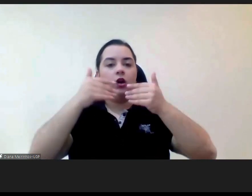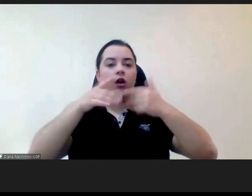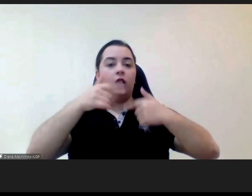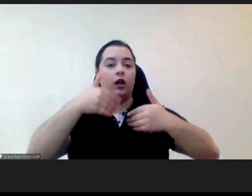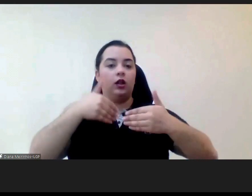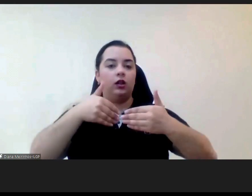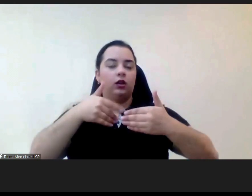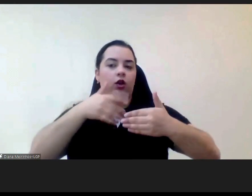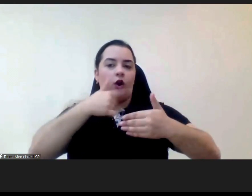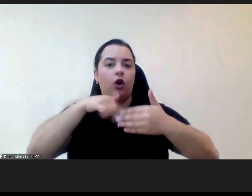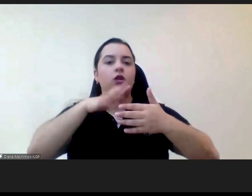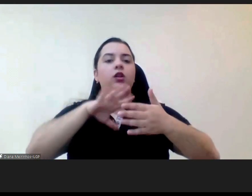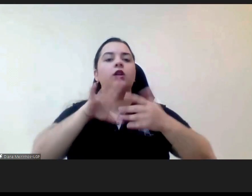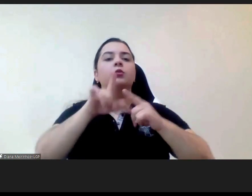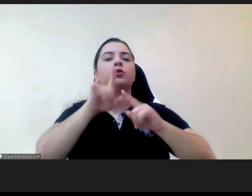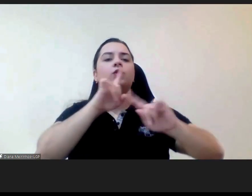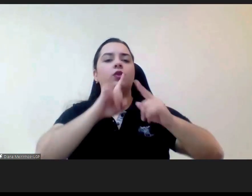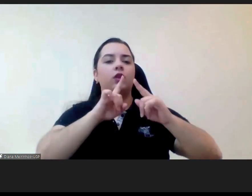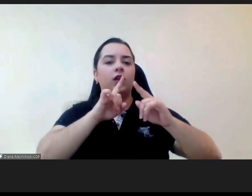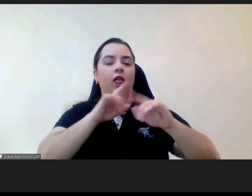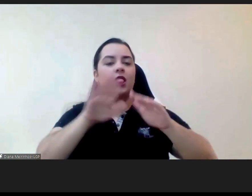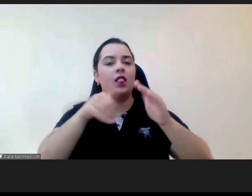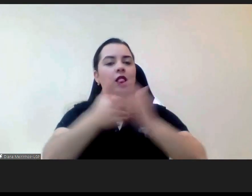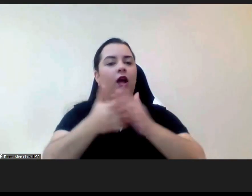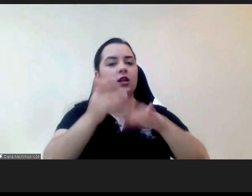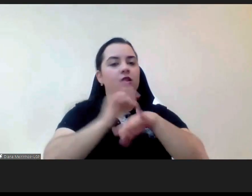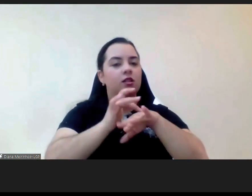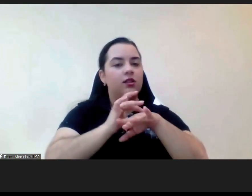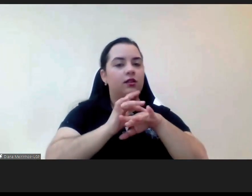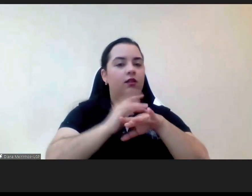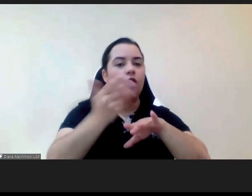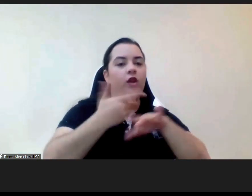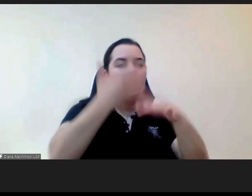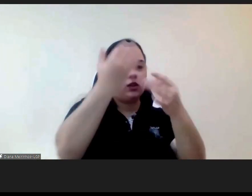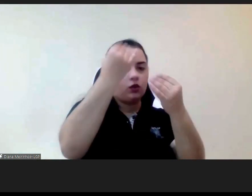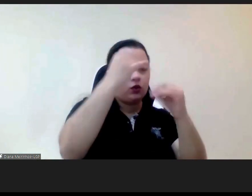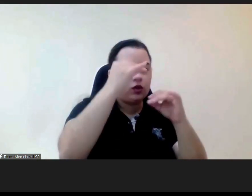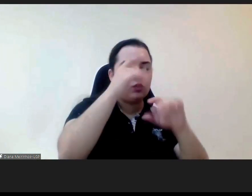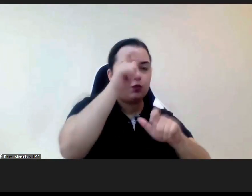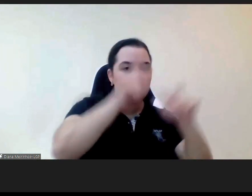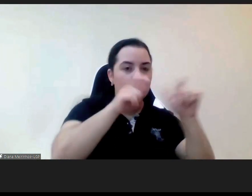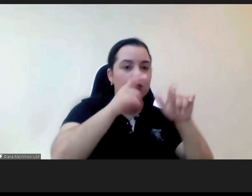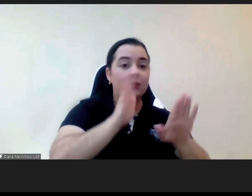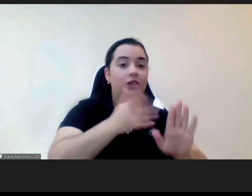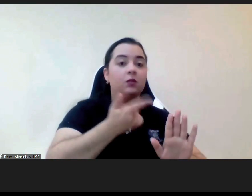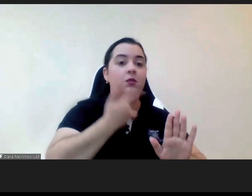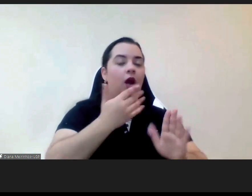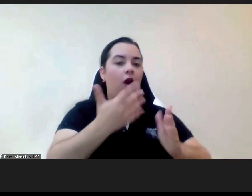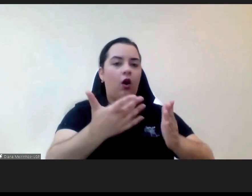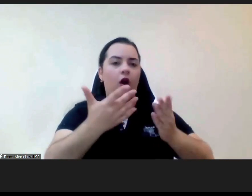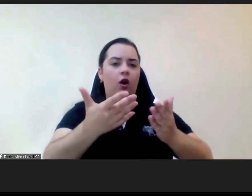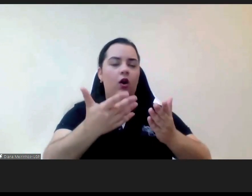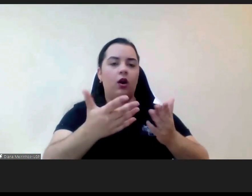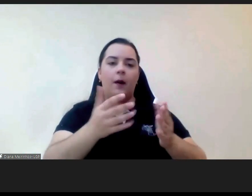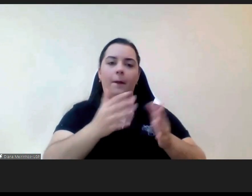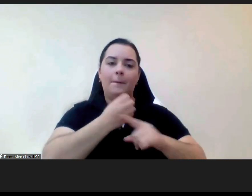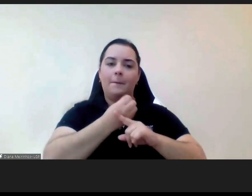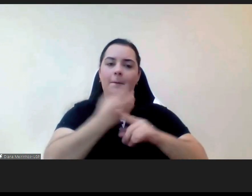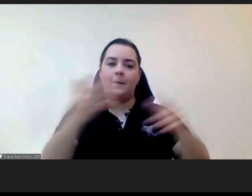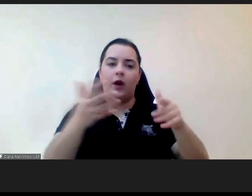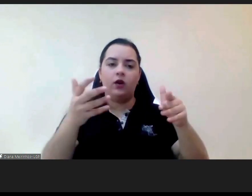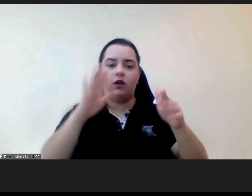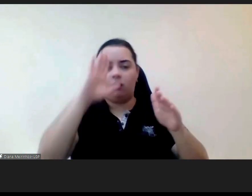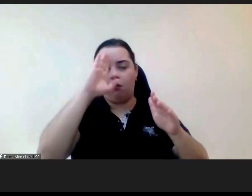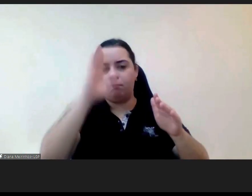sensibilizar para o direito à educação que é muito importante mas está praticamente adquirido não é como como